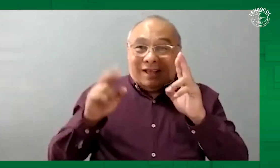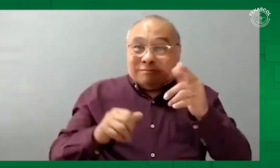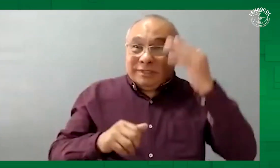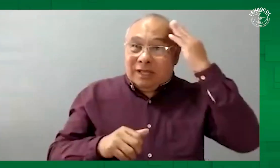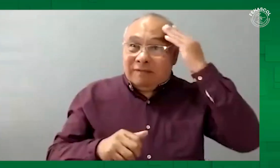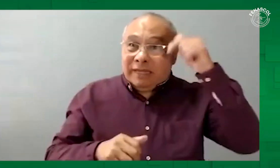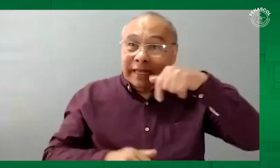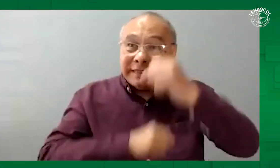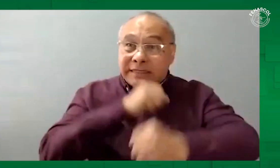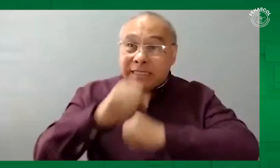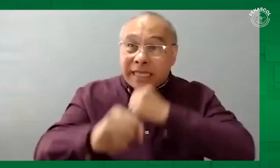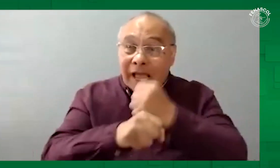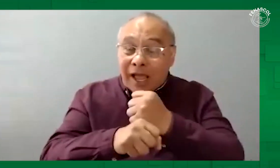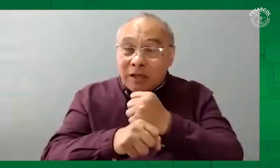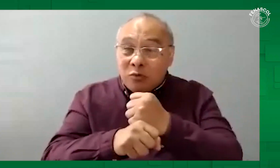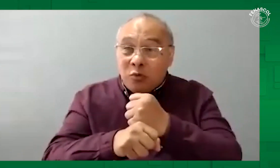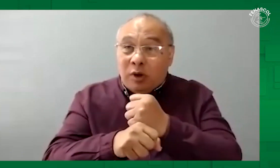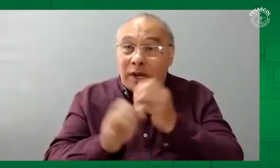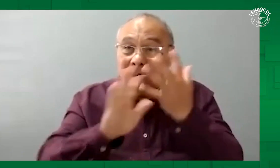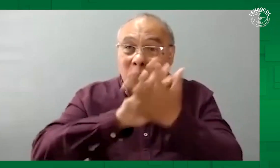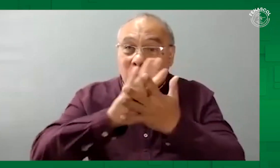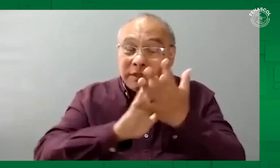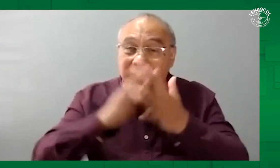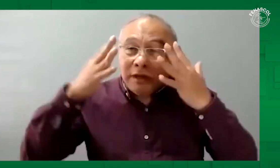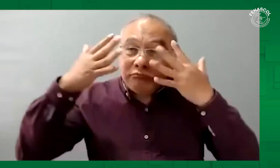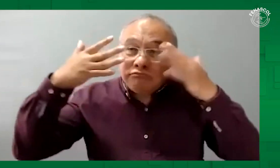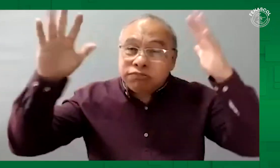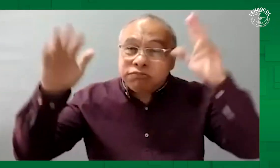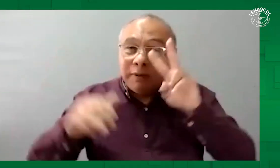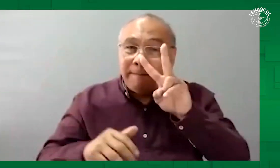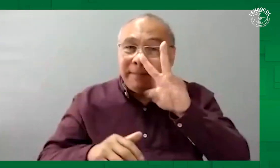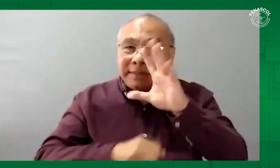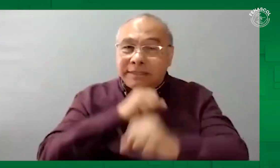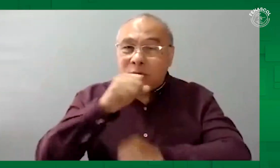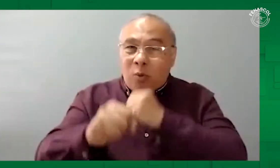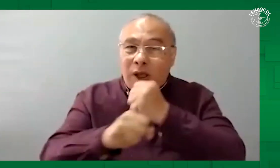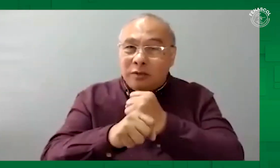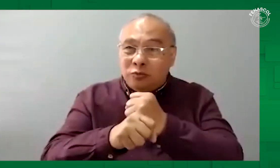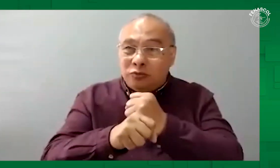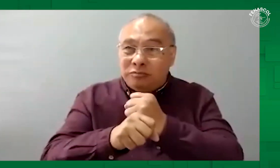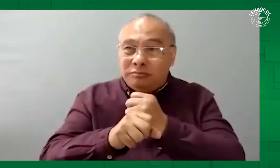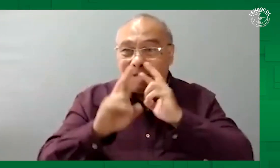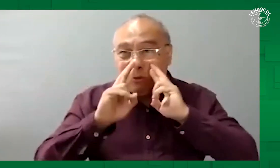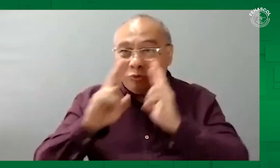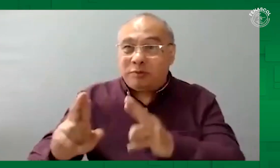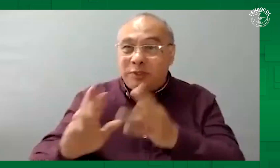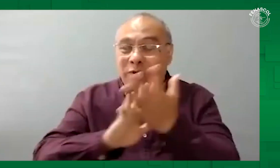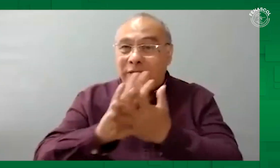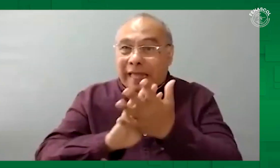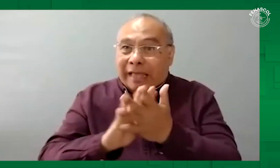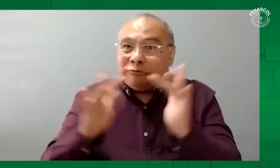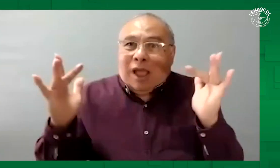Bueno, ojalá, ojalá que así sea. Como sabemos, este año la lengua de señas está cumpliendo 25